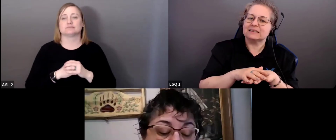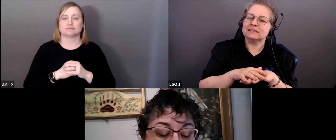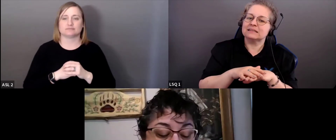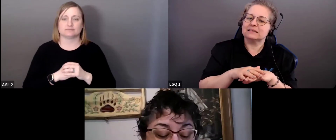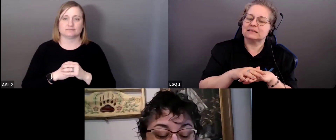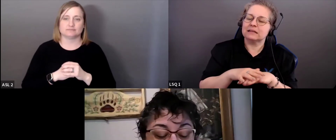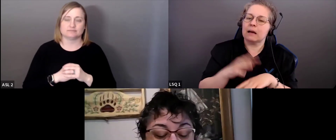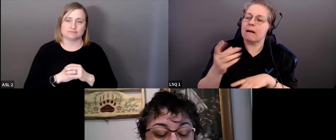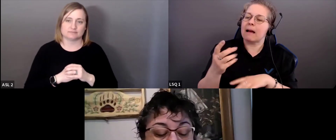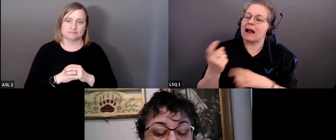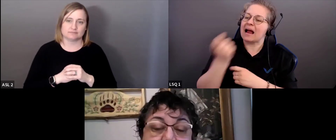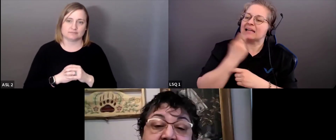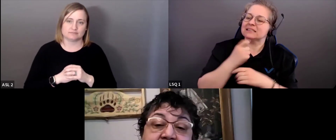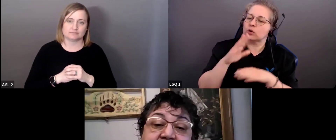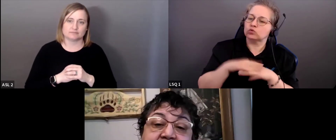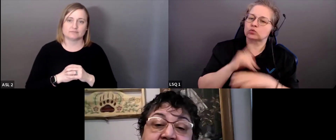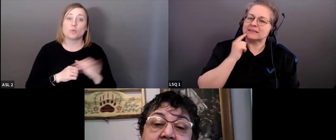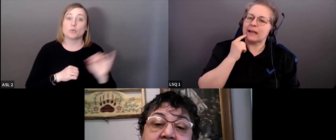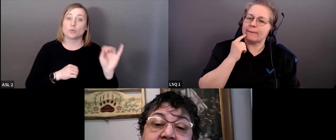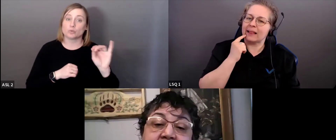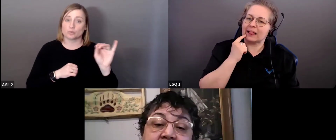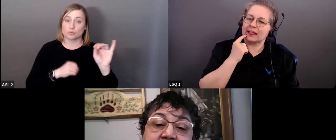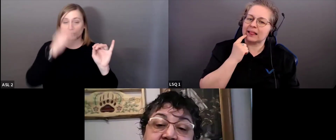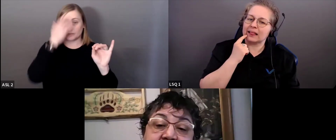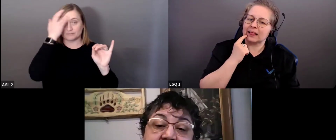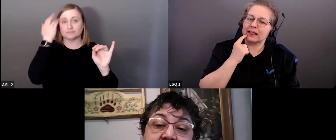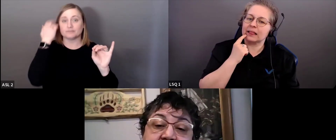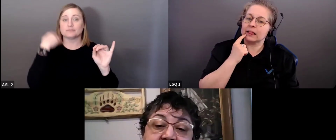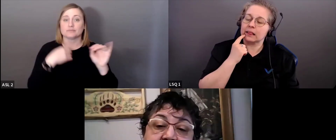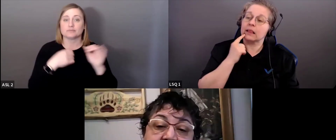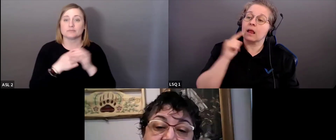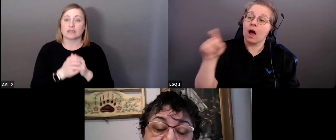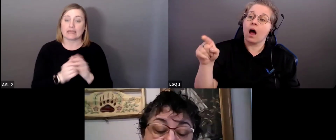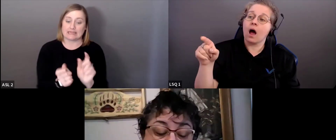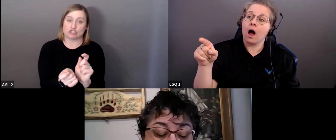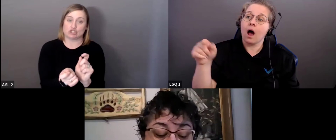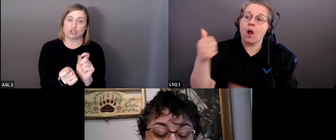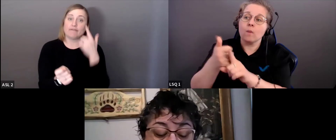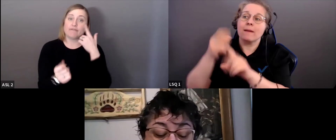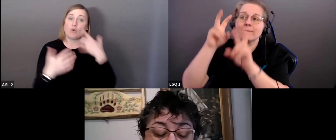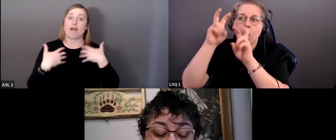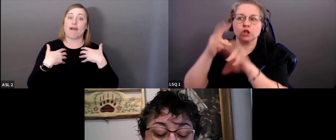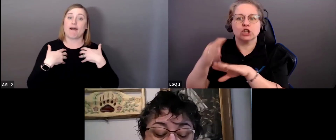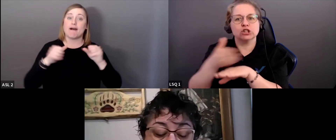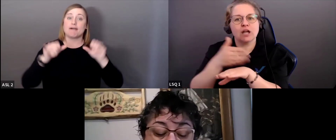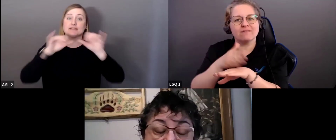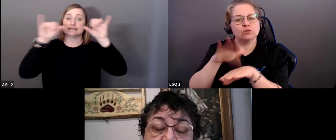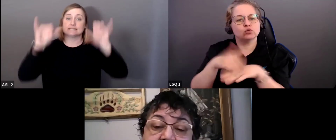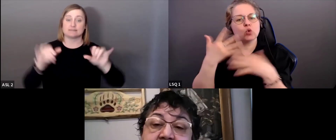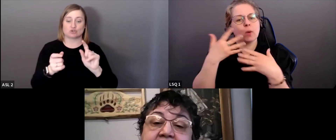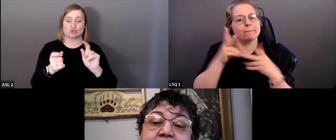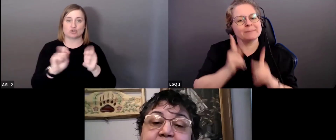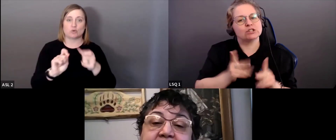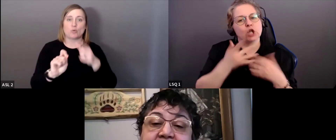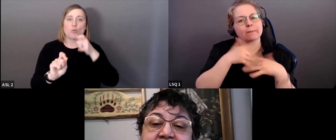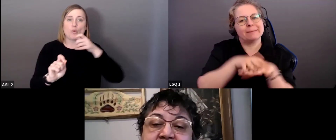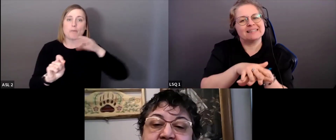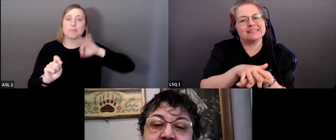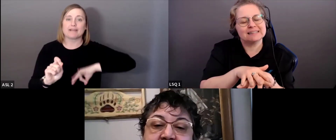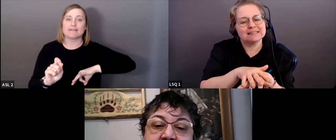sur le diabète, ça fait chaud au cœur. J'aime aussi l'idée que